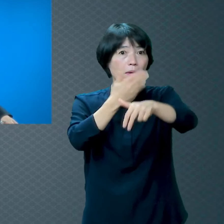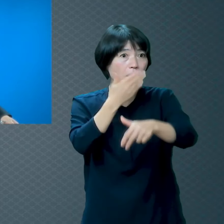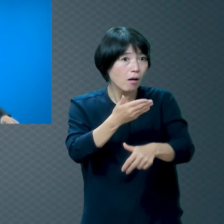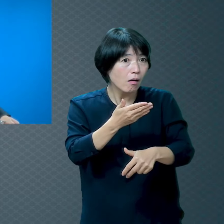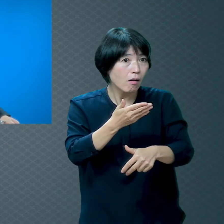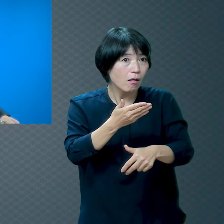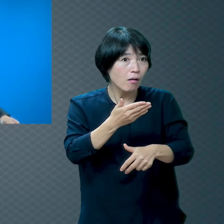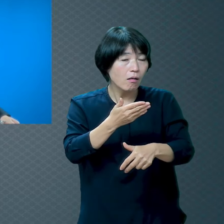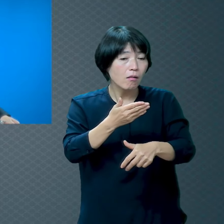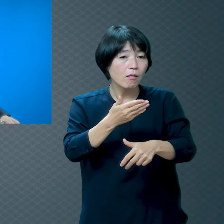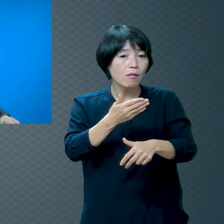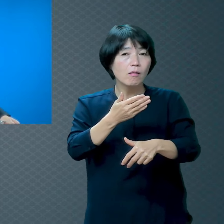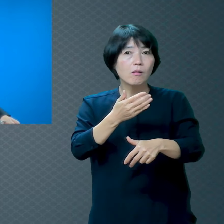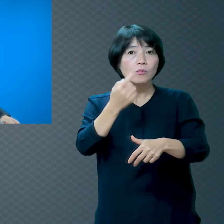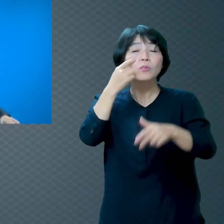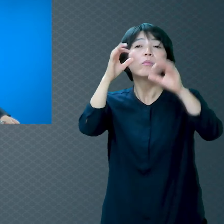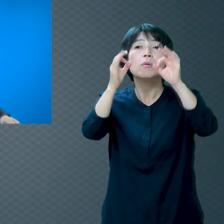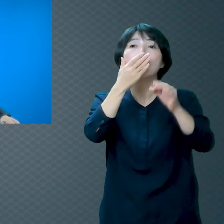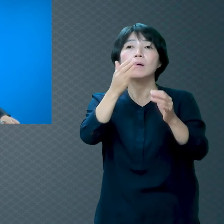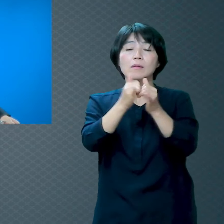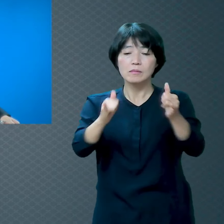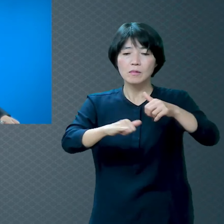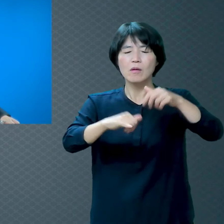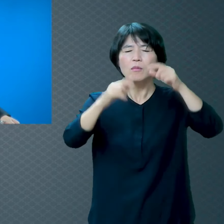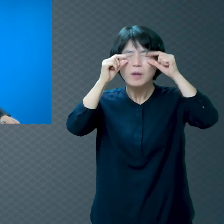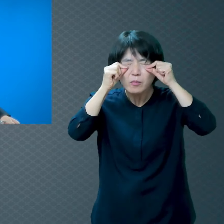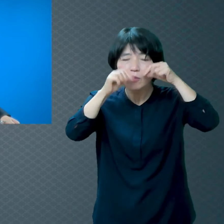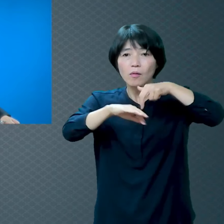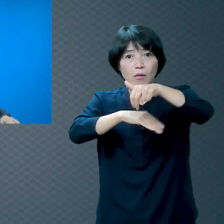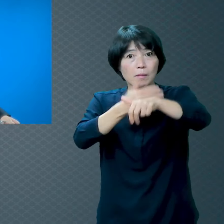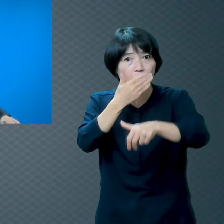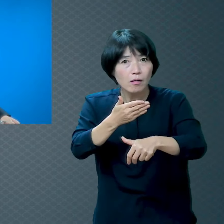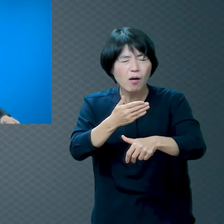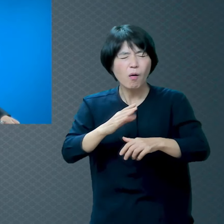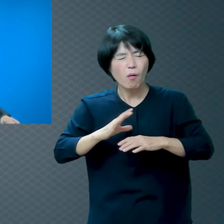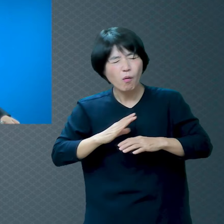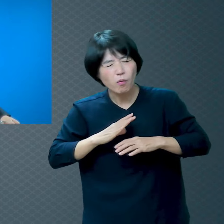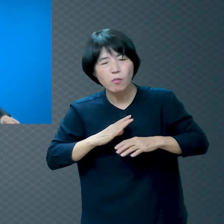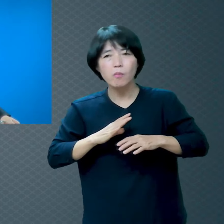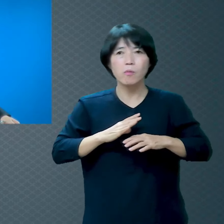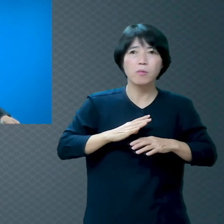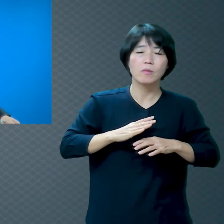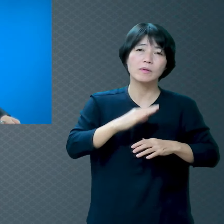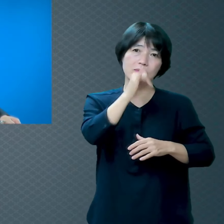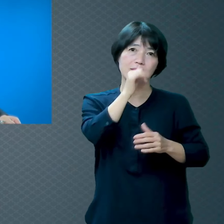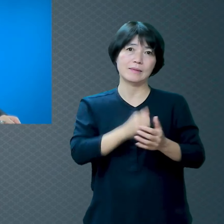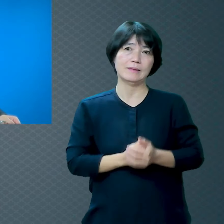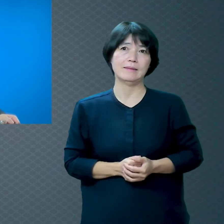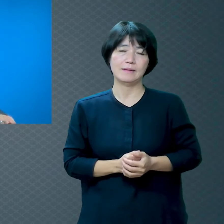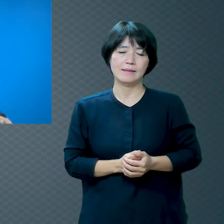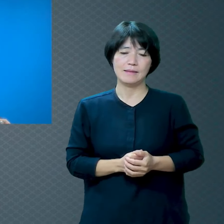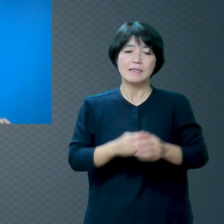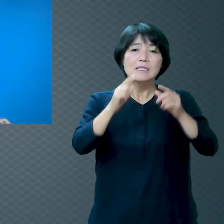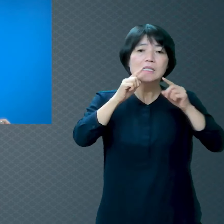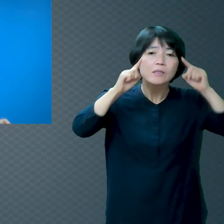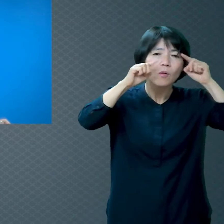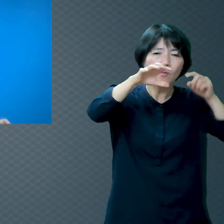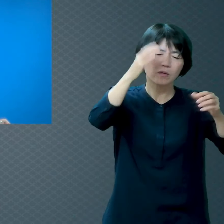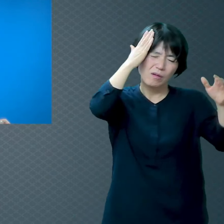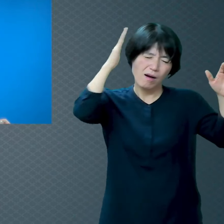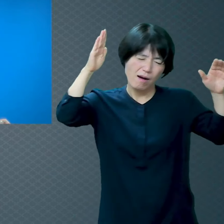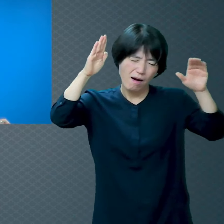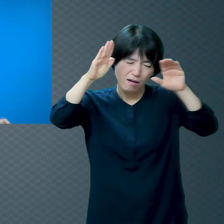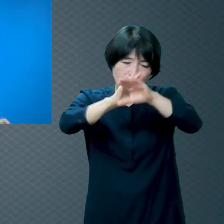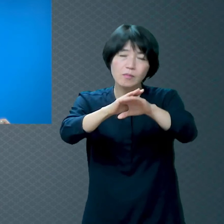큰 문제입니다 캄캄하다는 건 두려운 거예요 캄캄하고